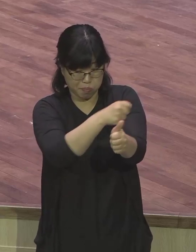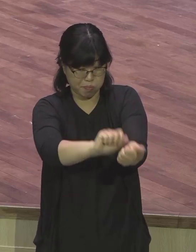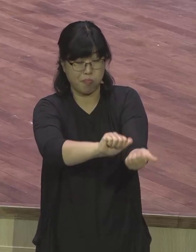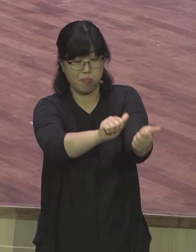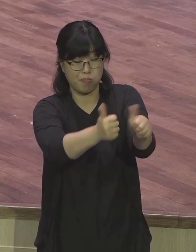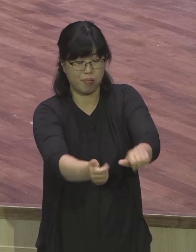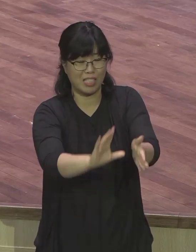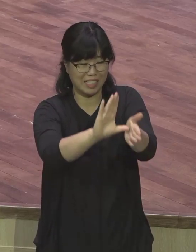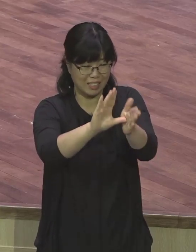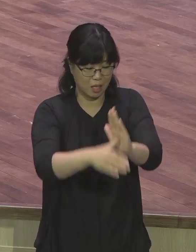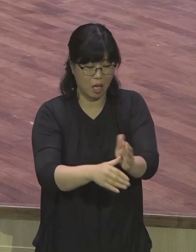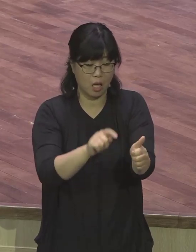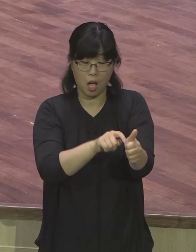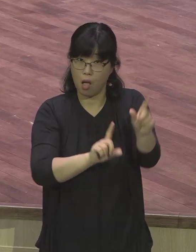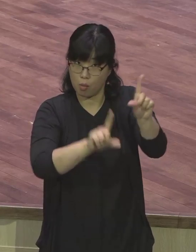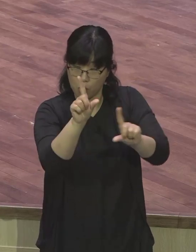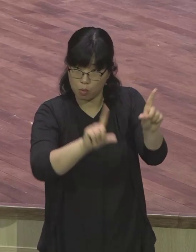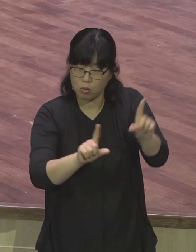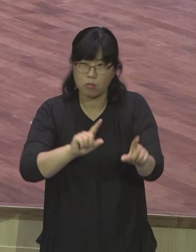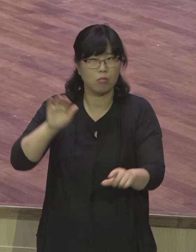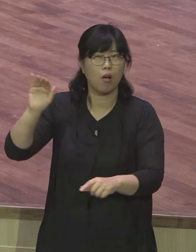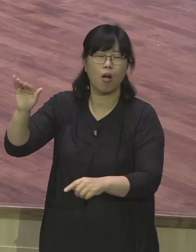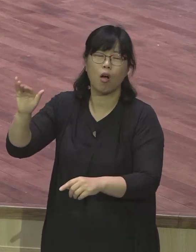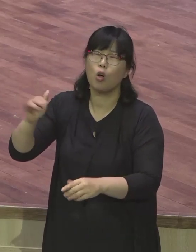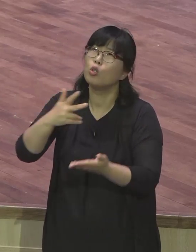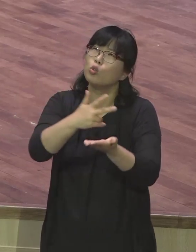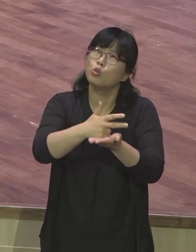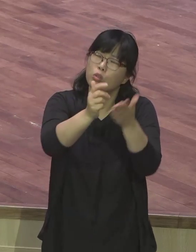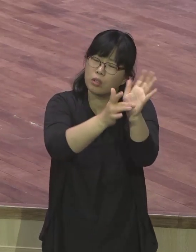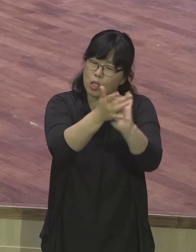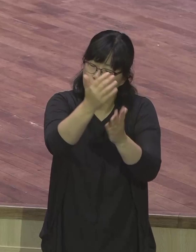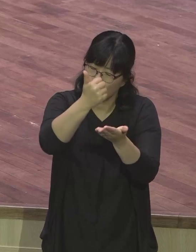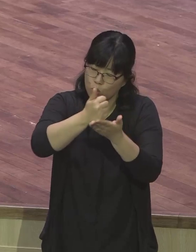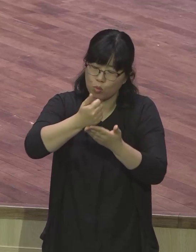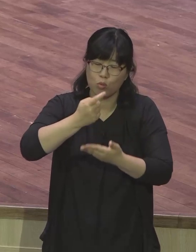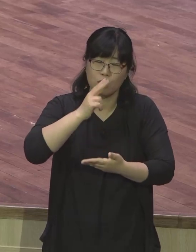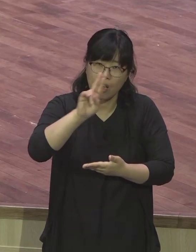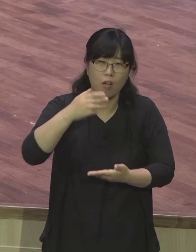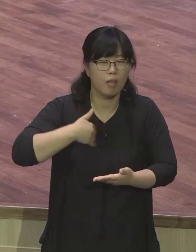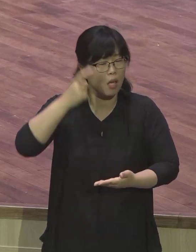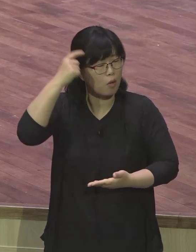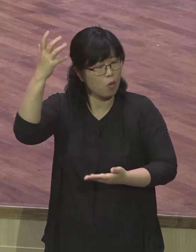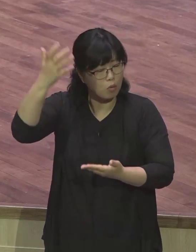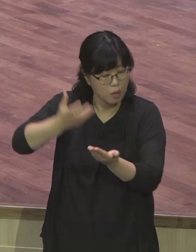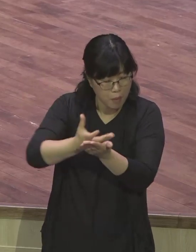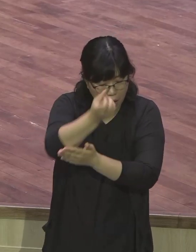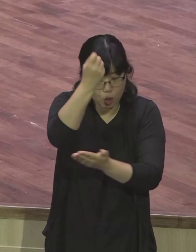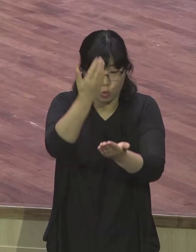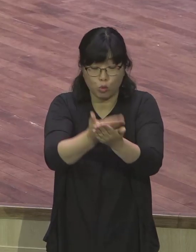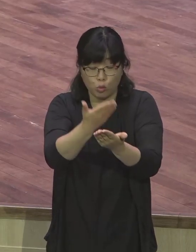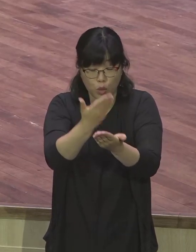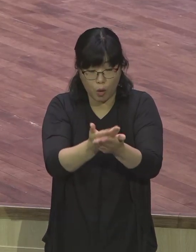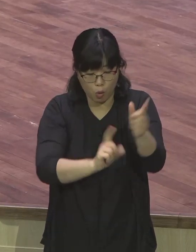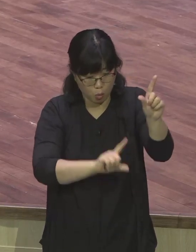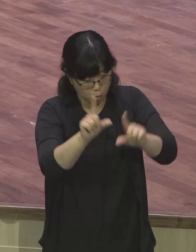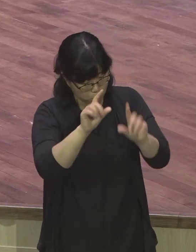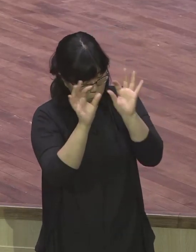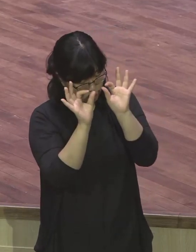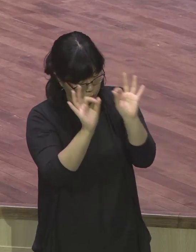서신 예수님을 보면서 주 예수여 내 영혼을 받을 수 없으면 하고 죽은 것을 보면서 분명히